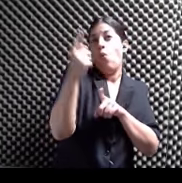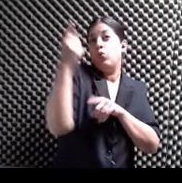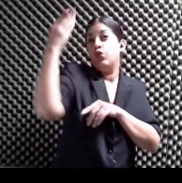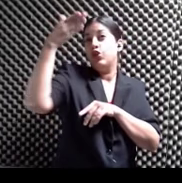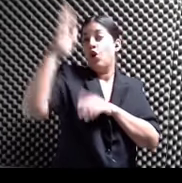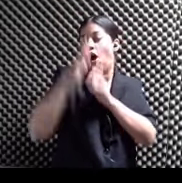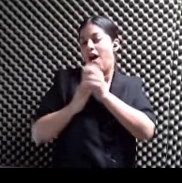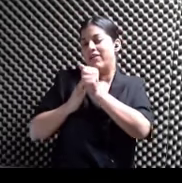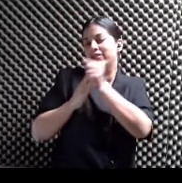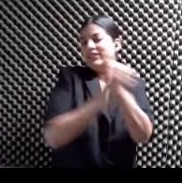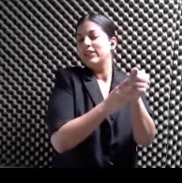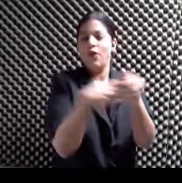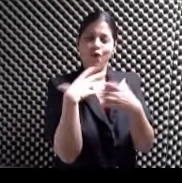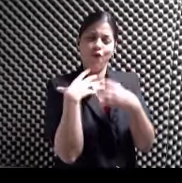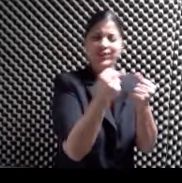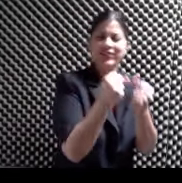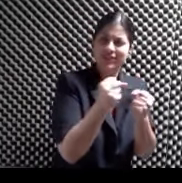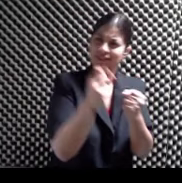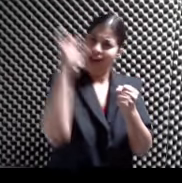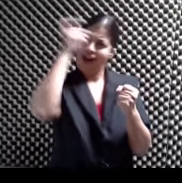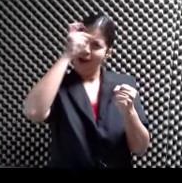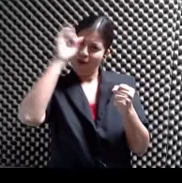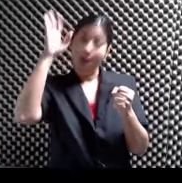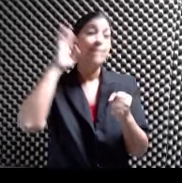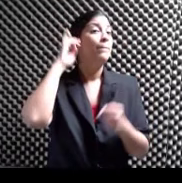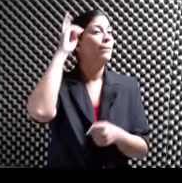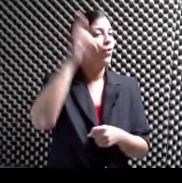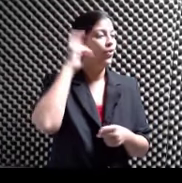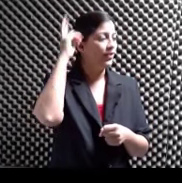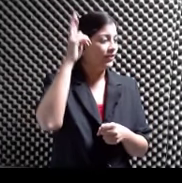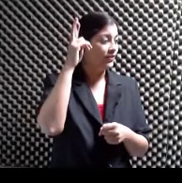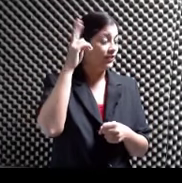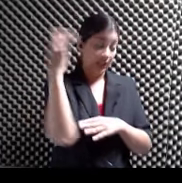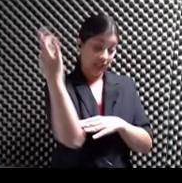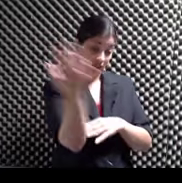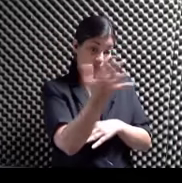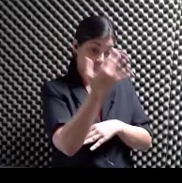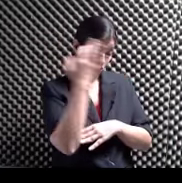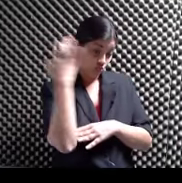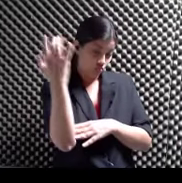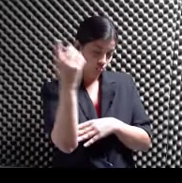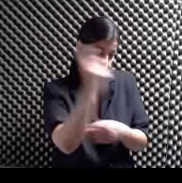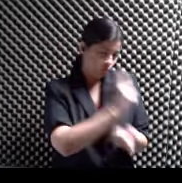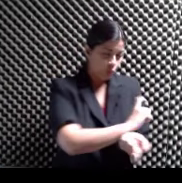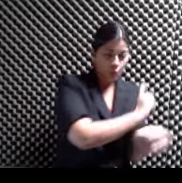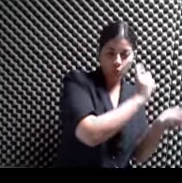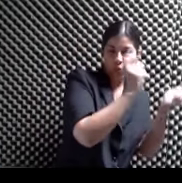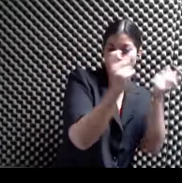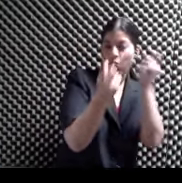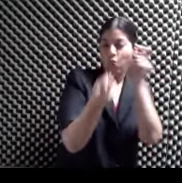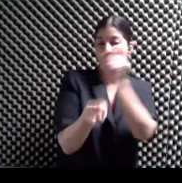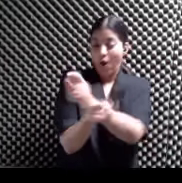fuerza Y sabiduría Y por ese motivo Podía transformar La naturaleza Que los rodeaba Y hacer que ocurrieran Cosas